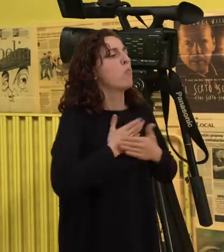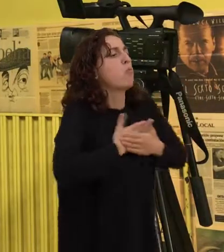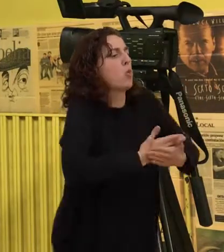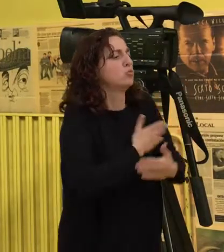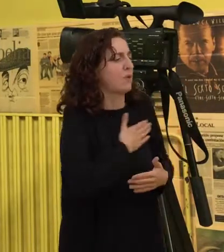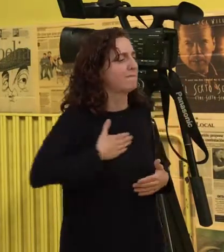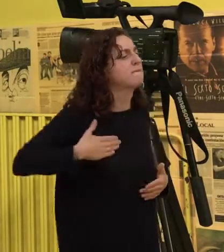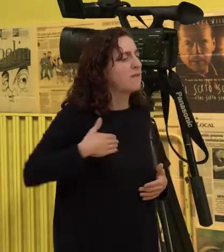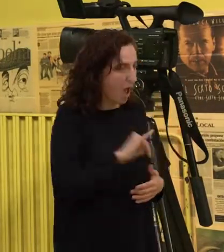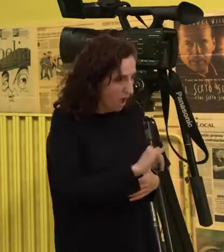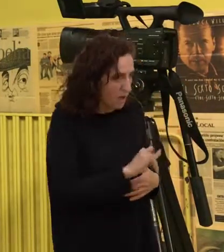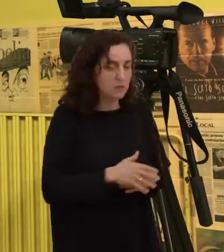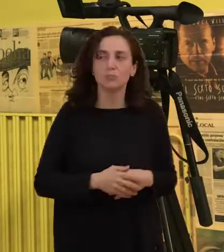É iso é. É iso é.